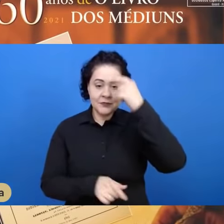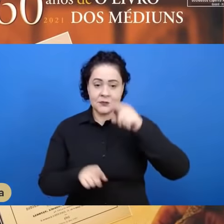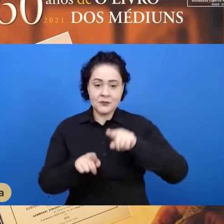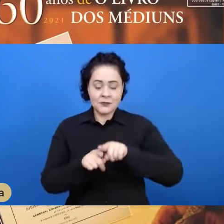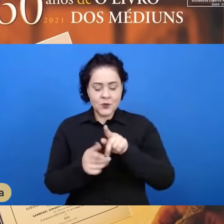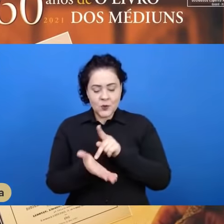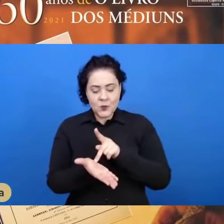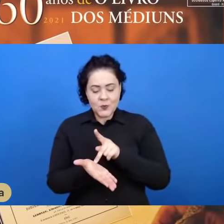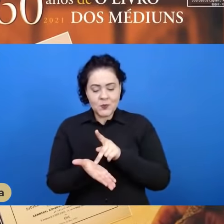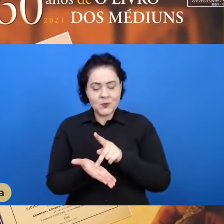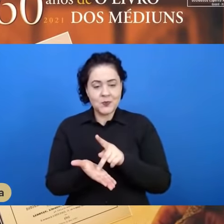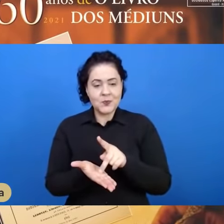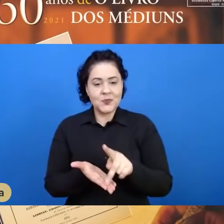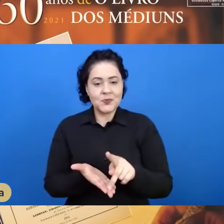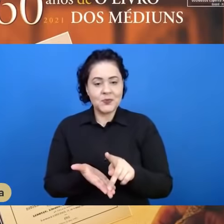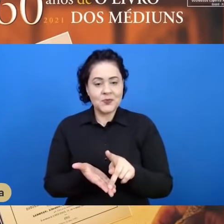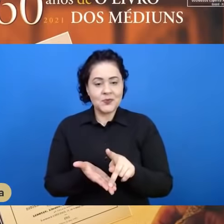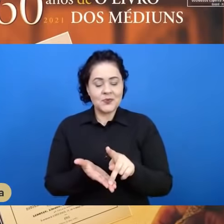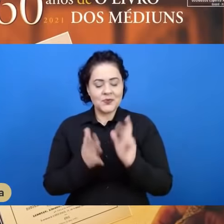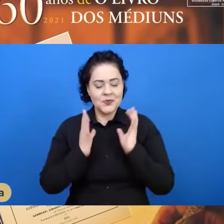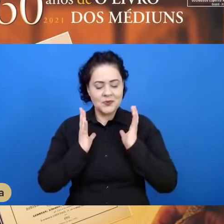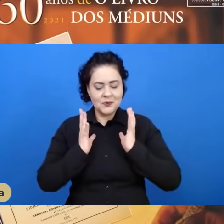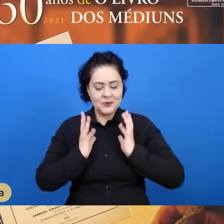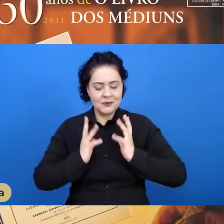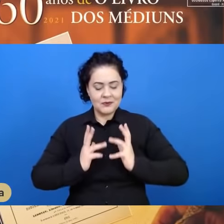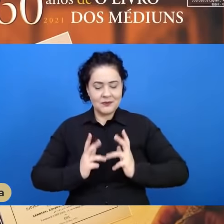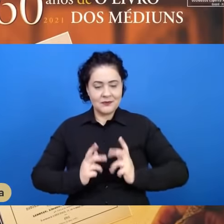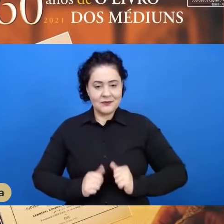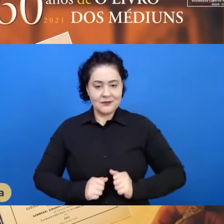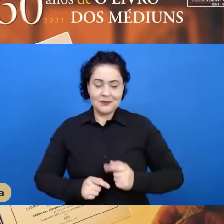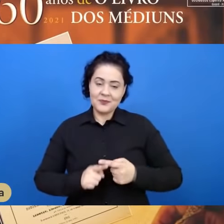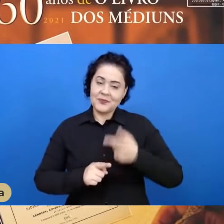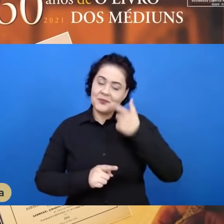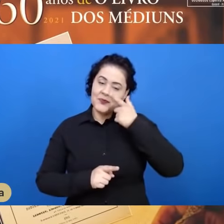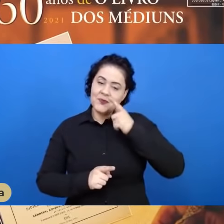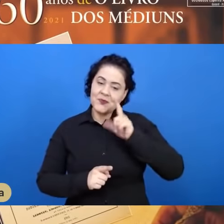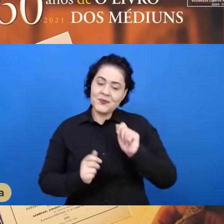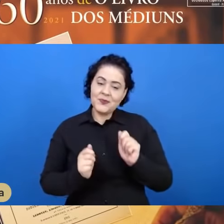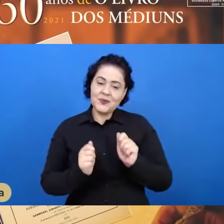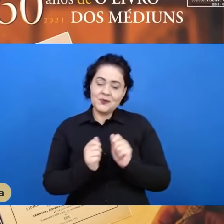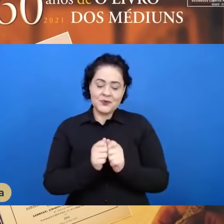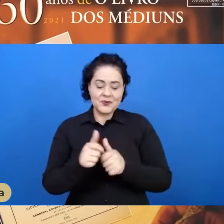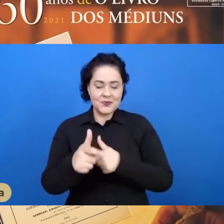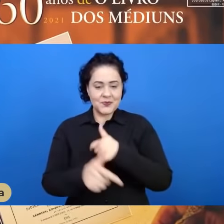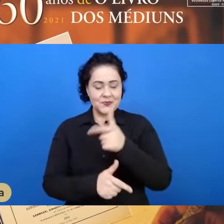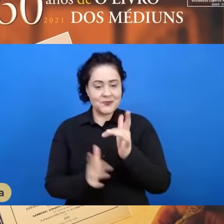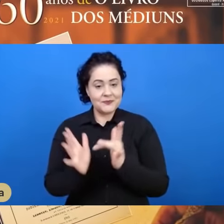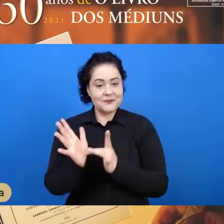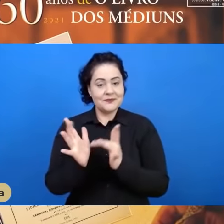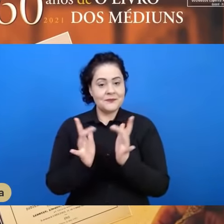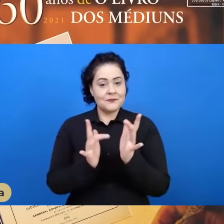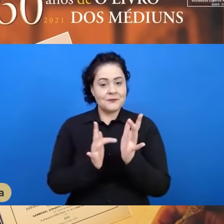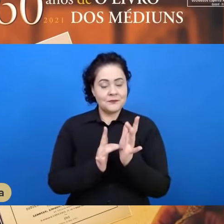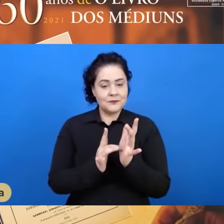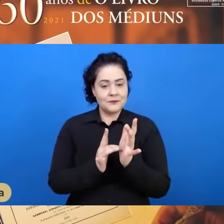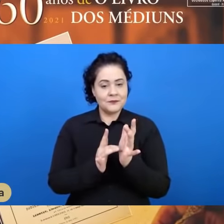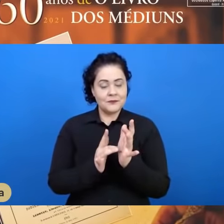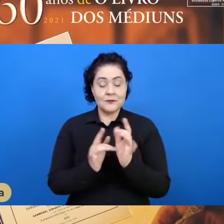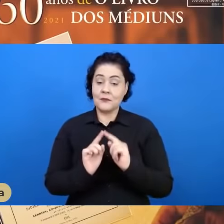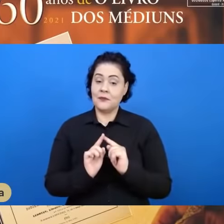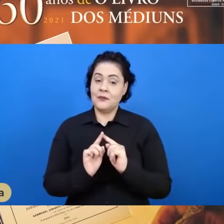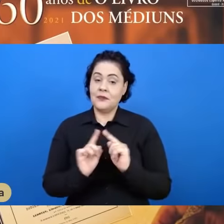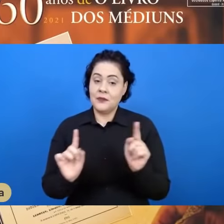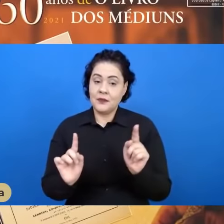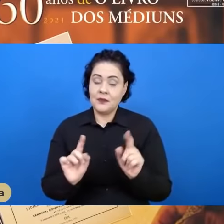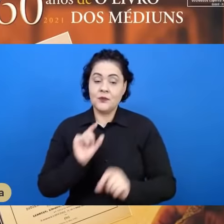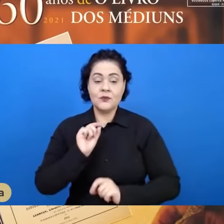para sermos, então, intermediários de Jesus e dos seus prepostos, na medida das